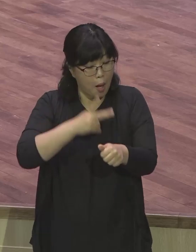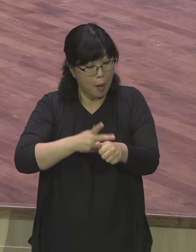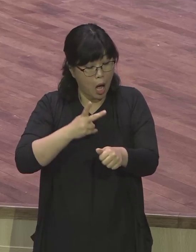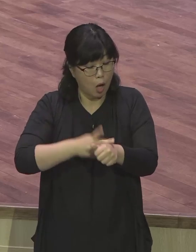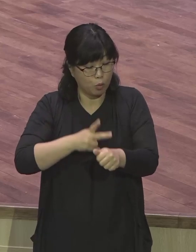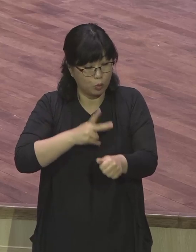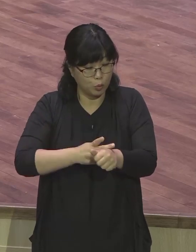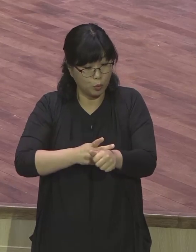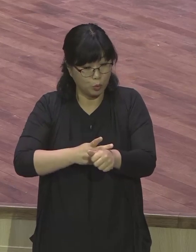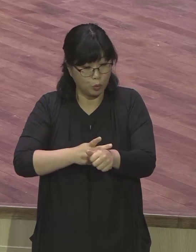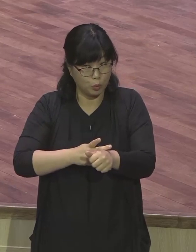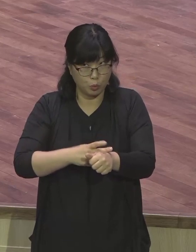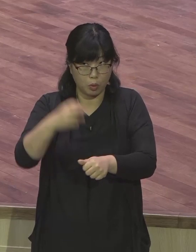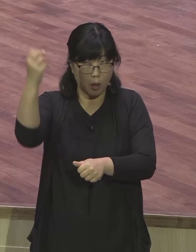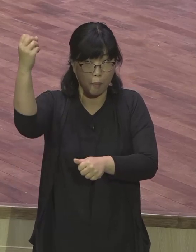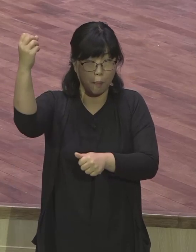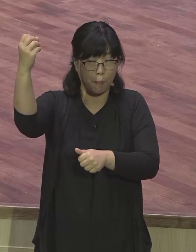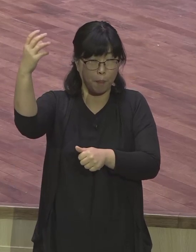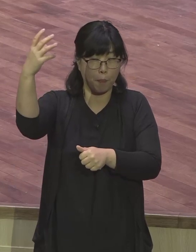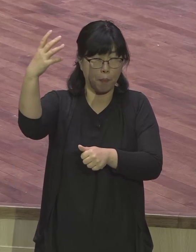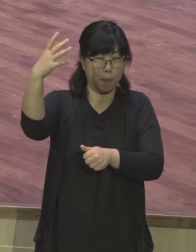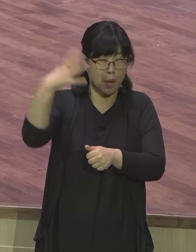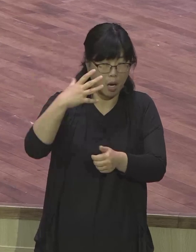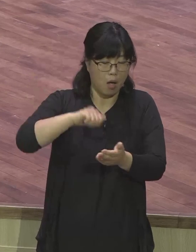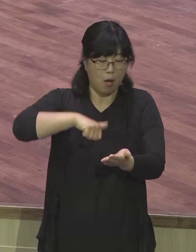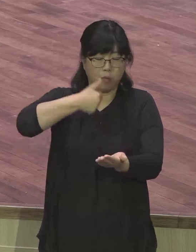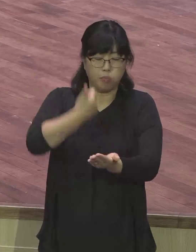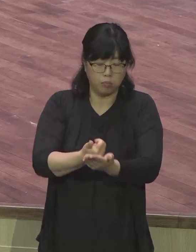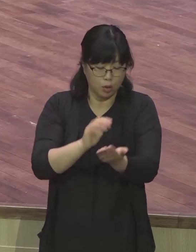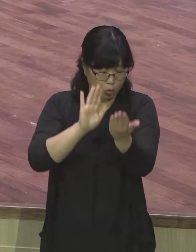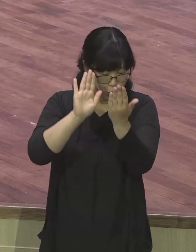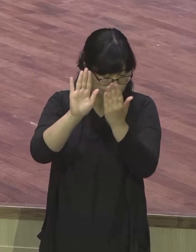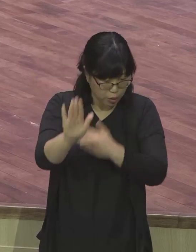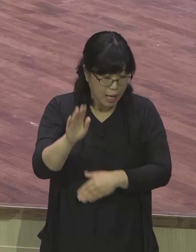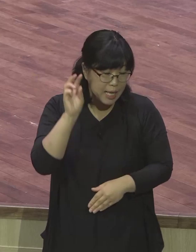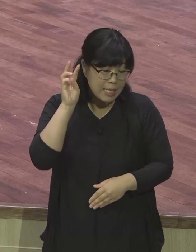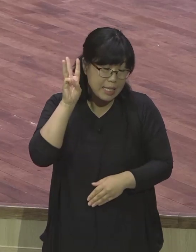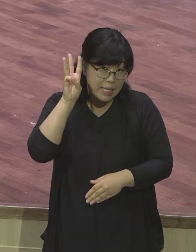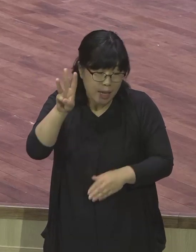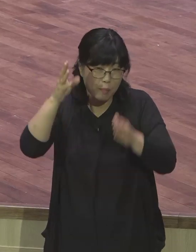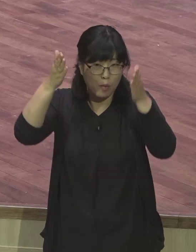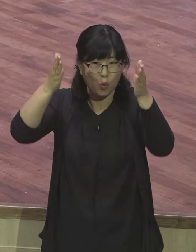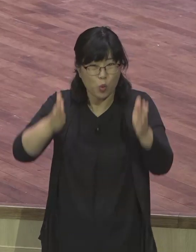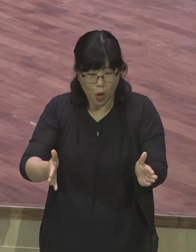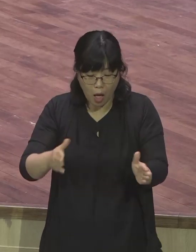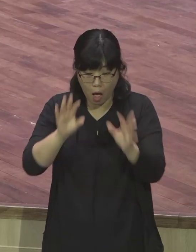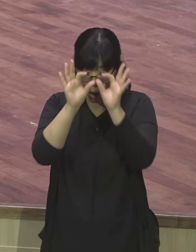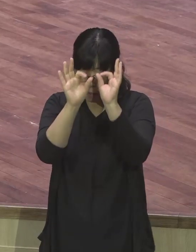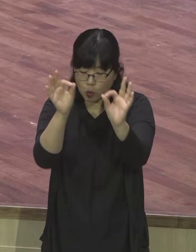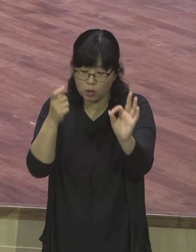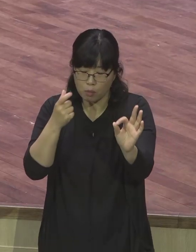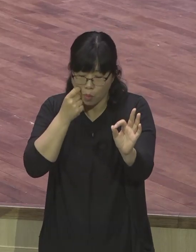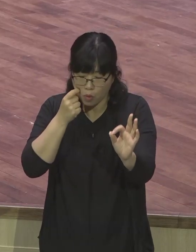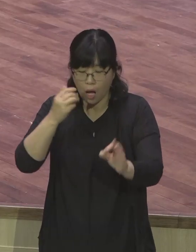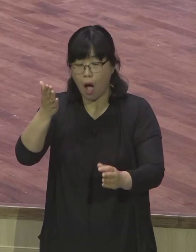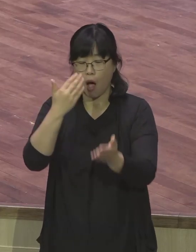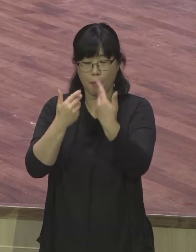아니아니라고 말씀하고 있는데 이 말은 단순히 바울이 보지 못하니까 먹지도 마시지도